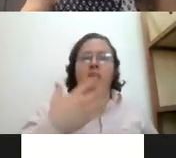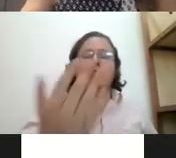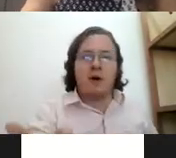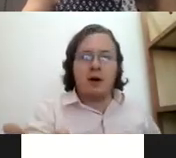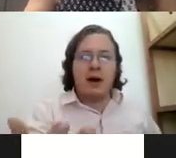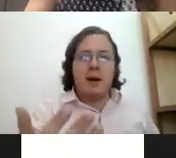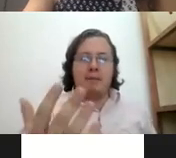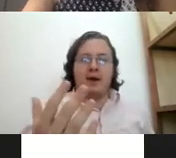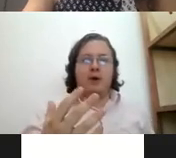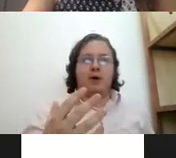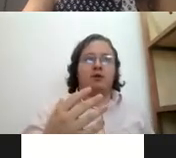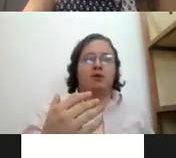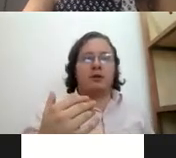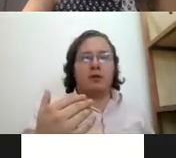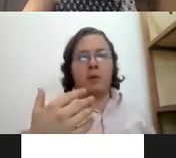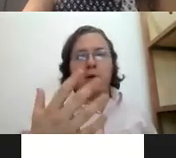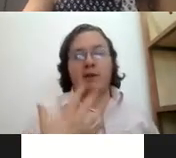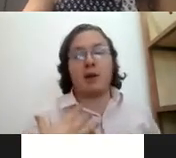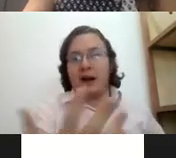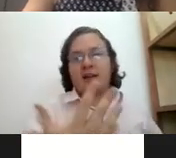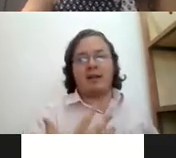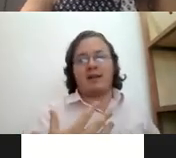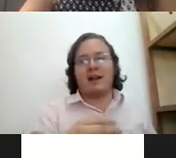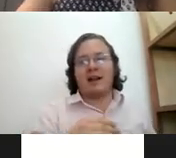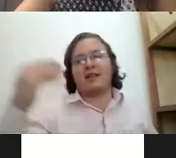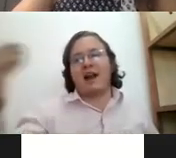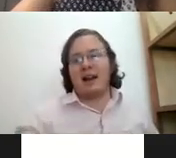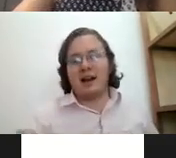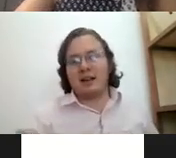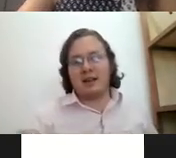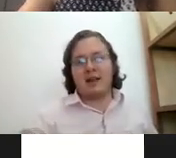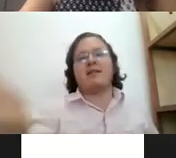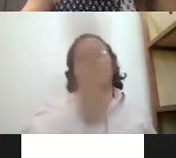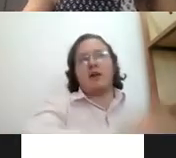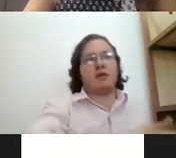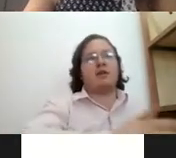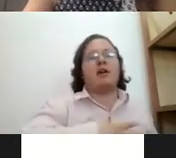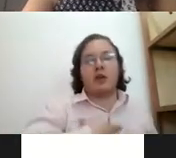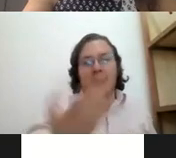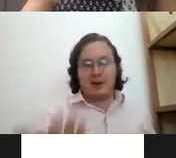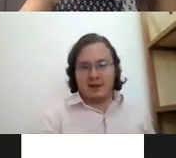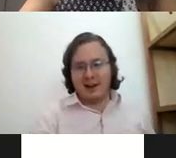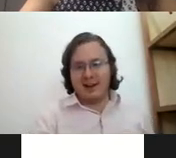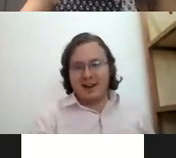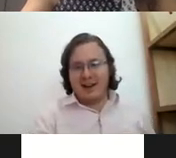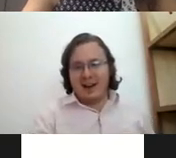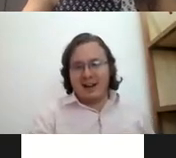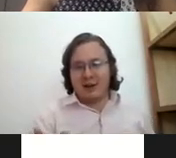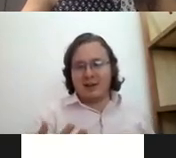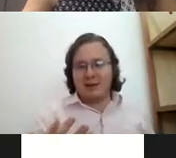contigo pero no puedo hacerlo directamente porque tiene que ser alguien que te esté diciendo las cosas que yo te quiero decir. Entonces, eso